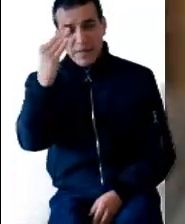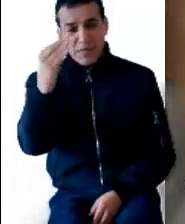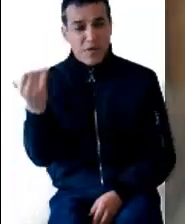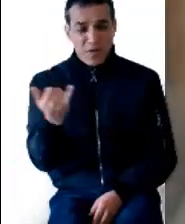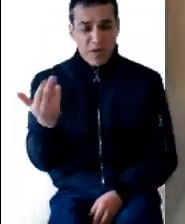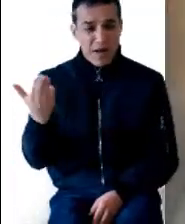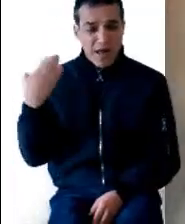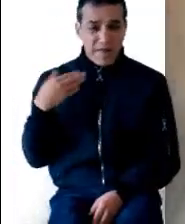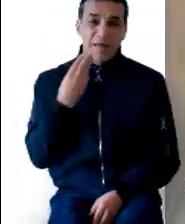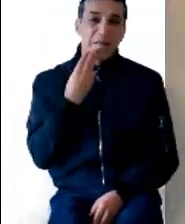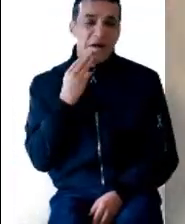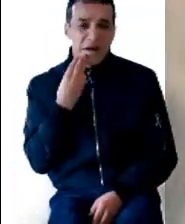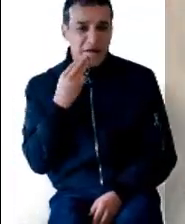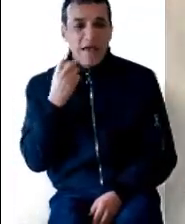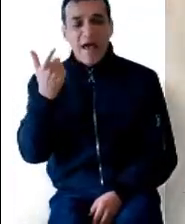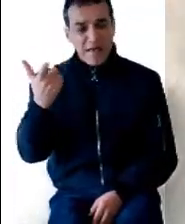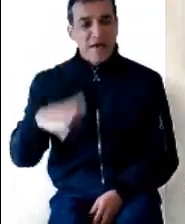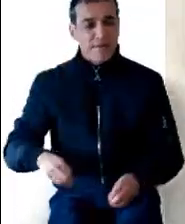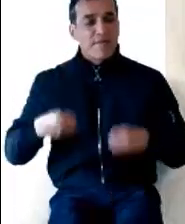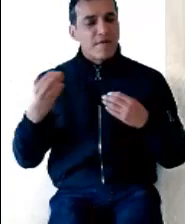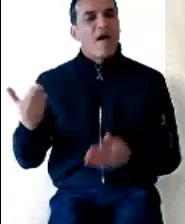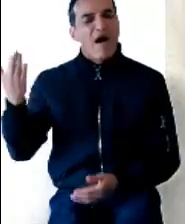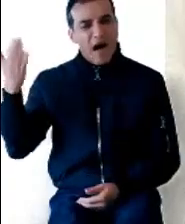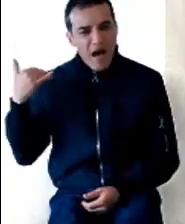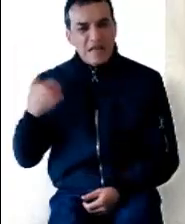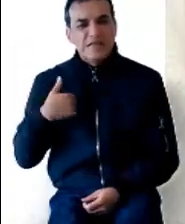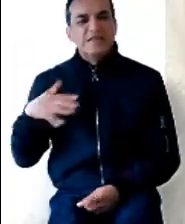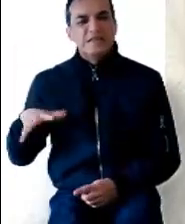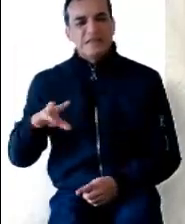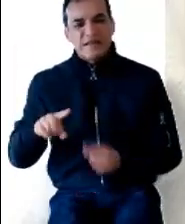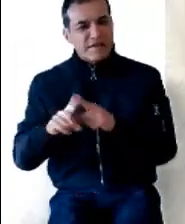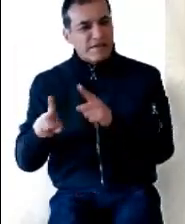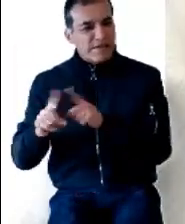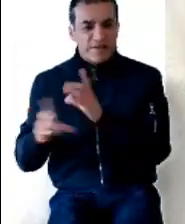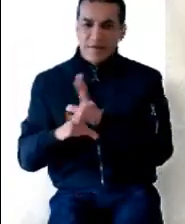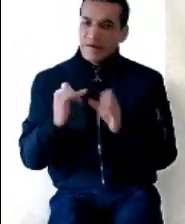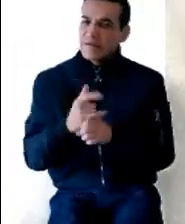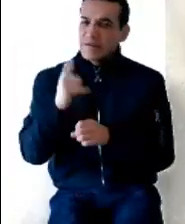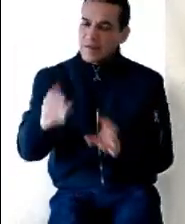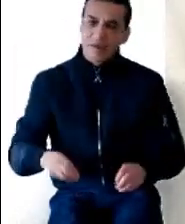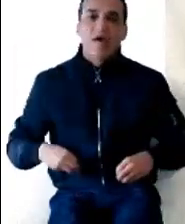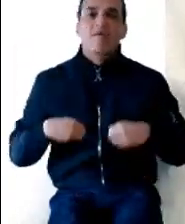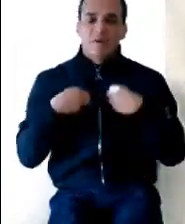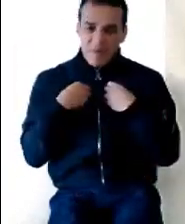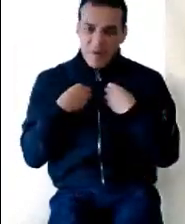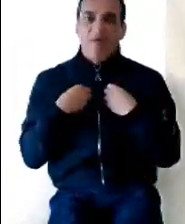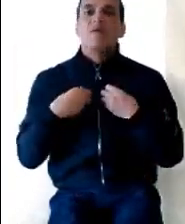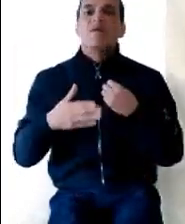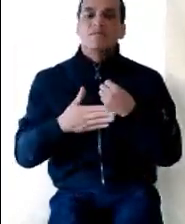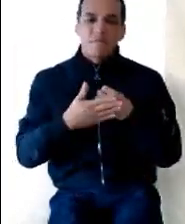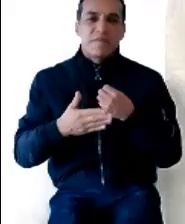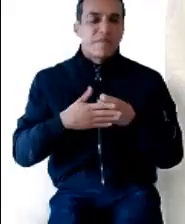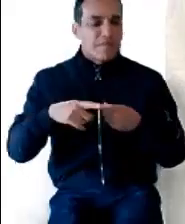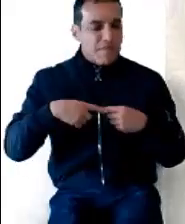como el tiempo de María. Si nos acercamos a ella y a todos los acontecimientos que estuve viviendo en los días